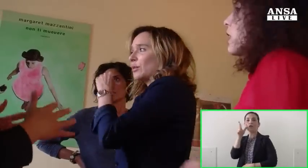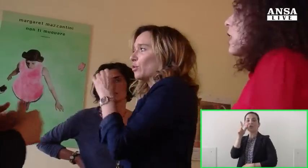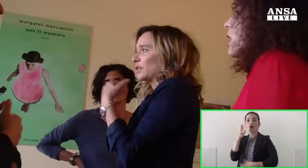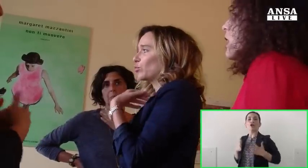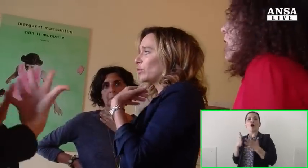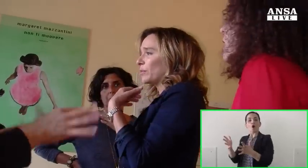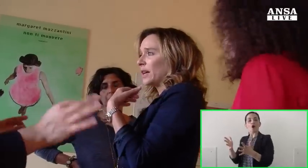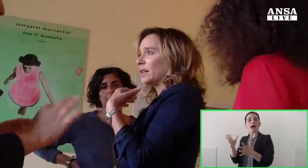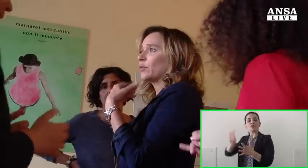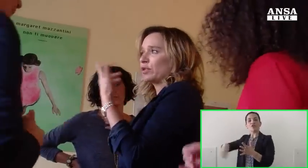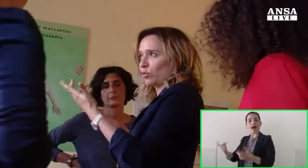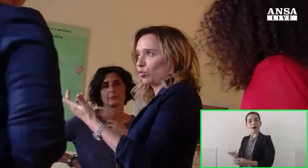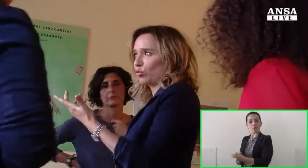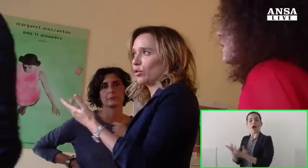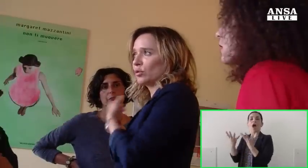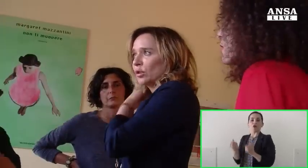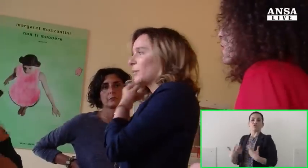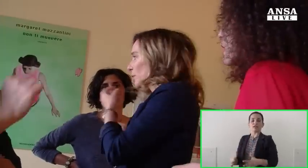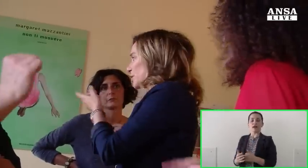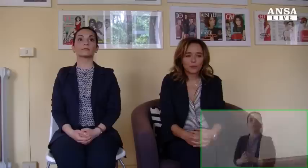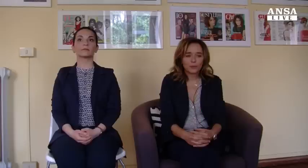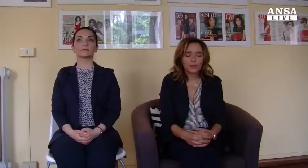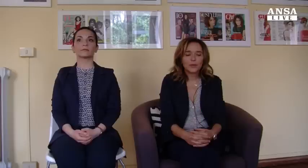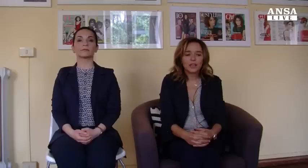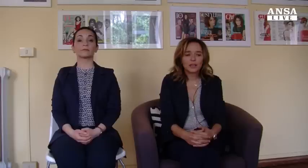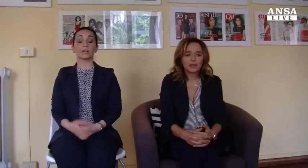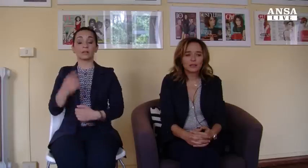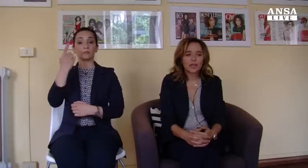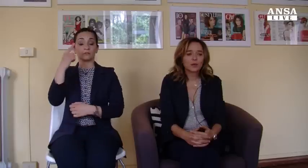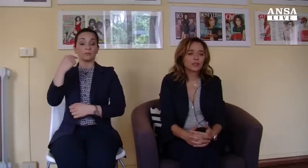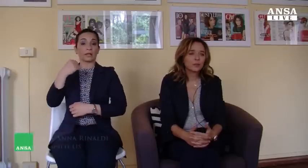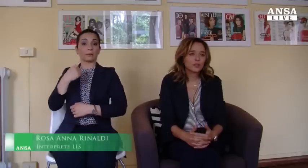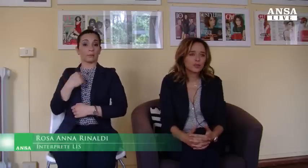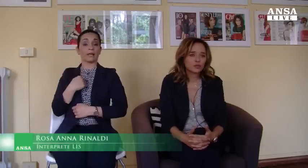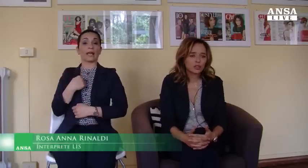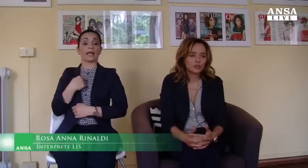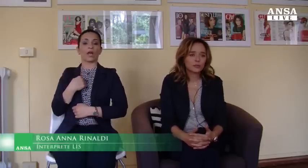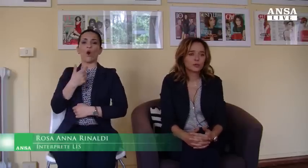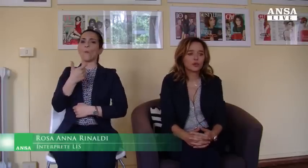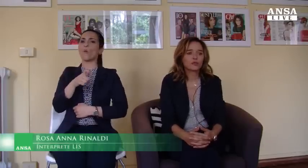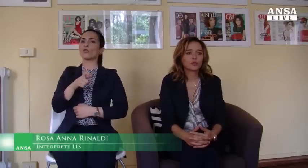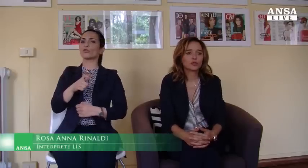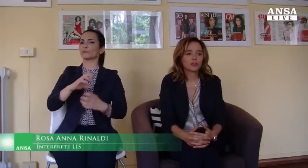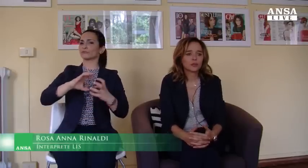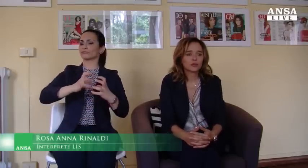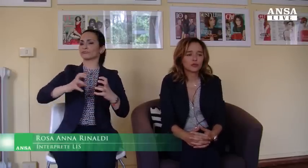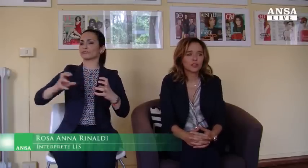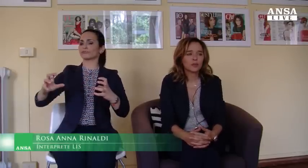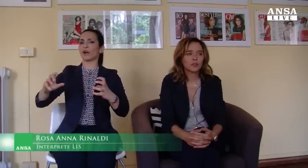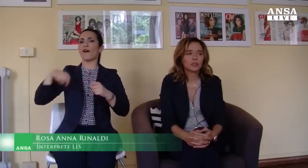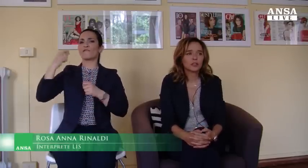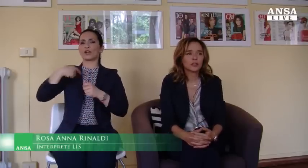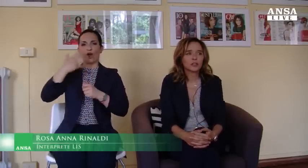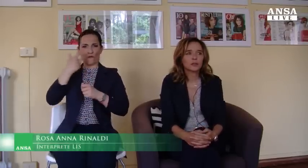coraggio napoletana. Sentiamo l'attrice. Per me tra i molteplici motivi per cui ho voluto fare questo